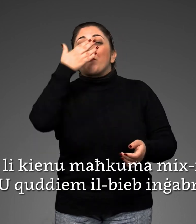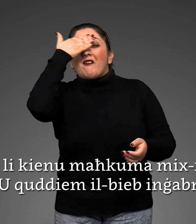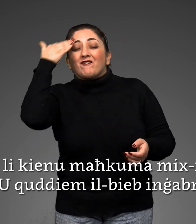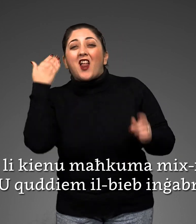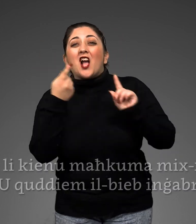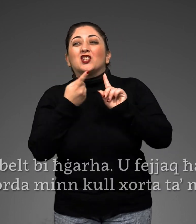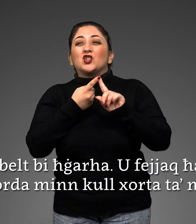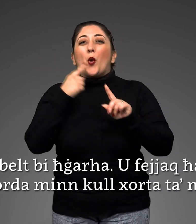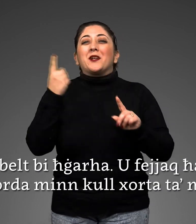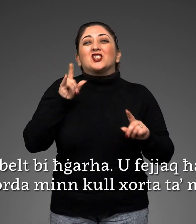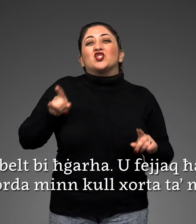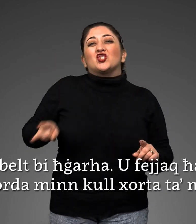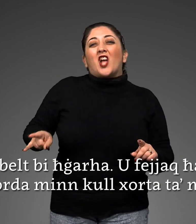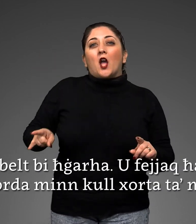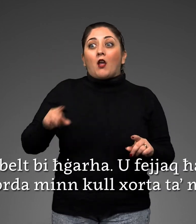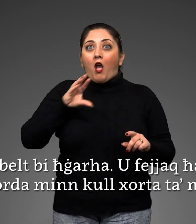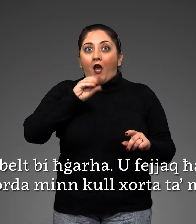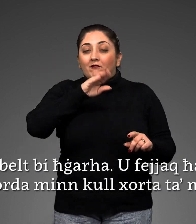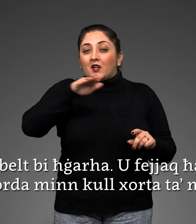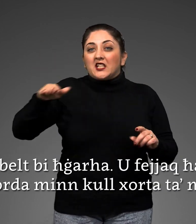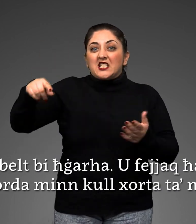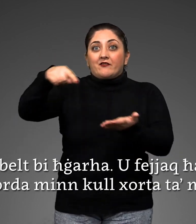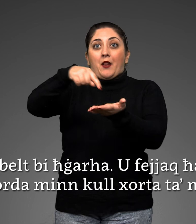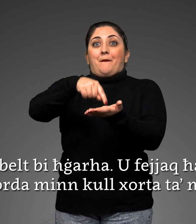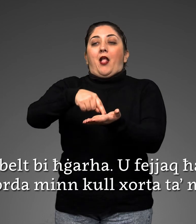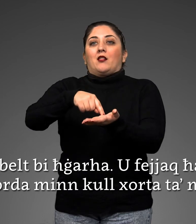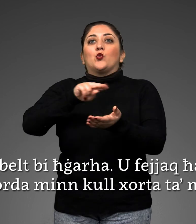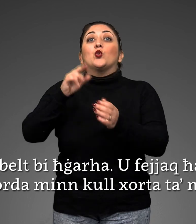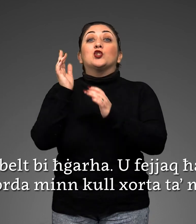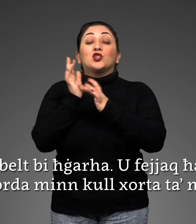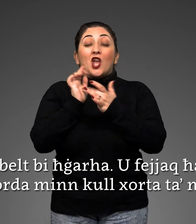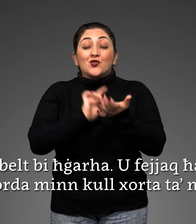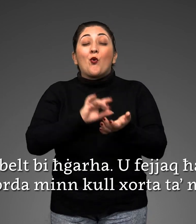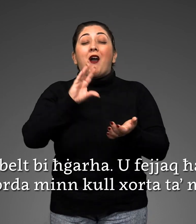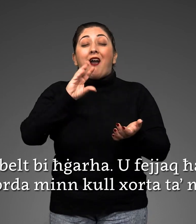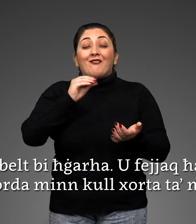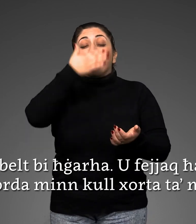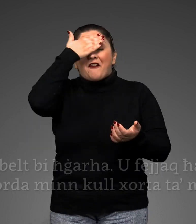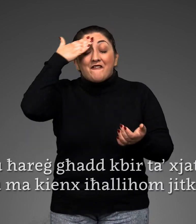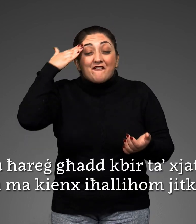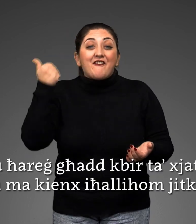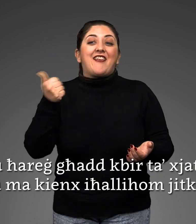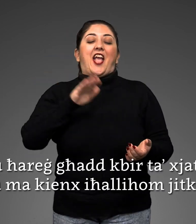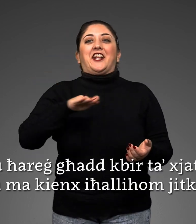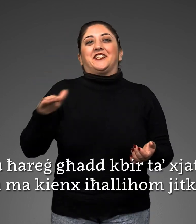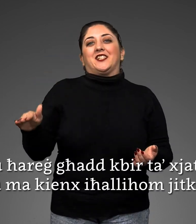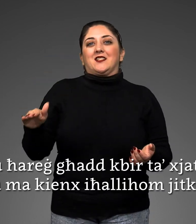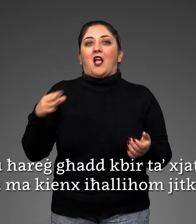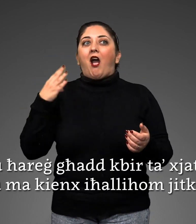inġabret l-beld biħġara. u fejjaq x-hafna morda minn kul x-xorta ta mart. U ħareċ għad